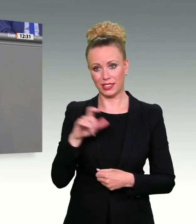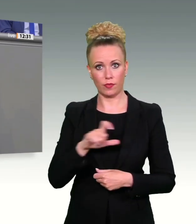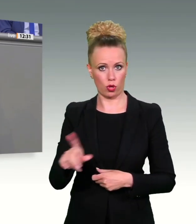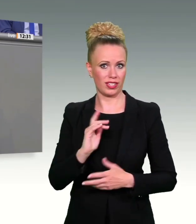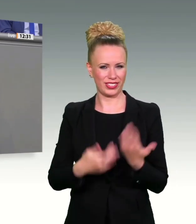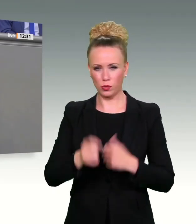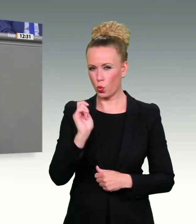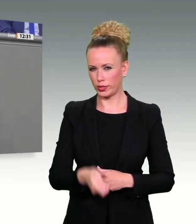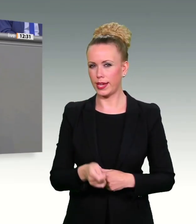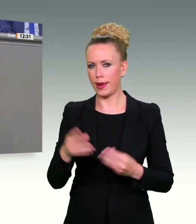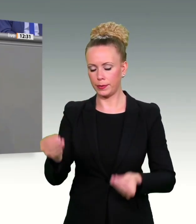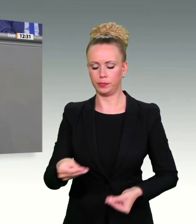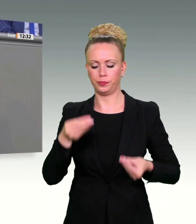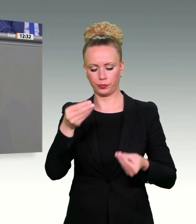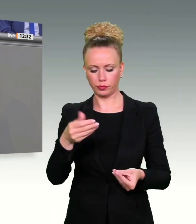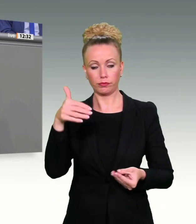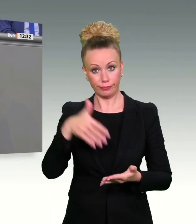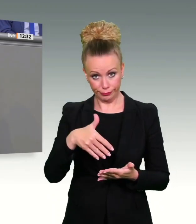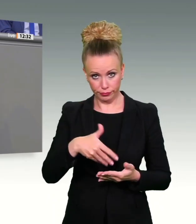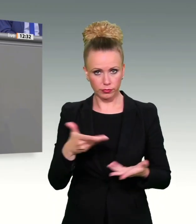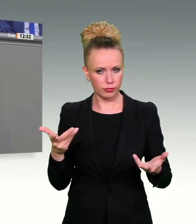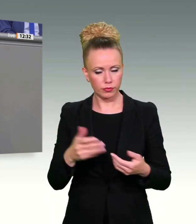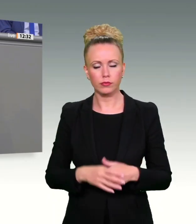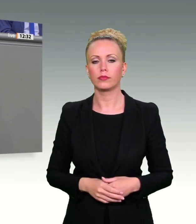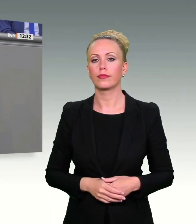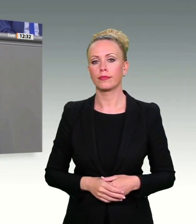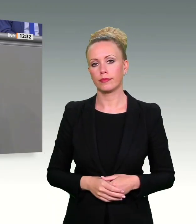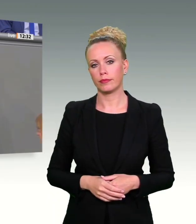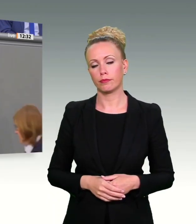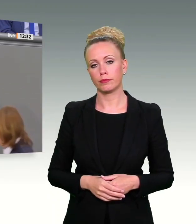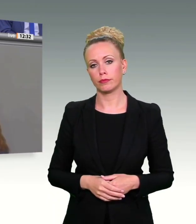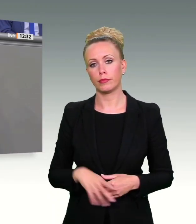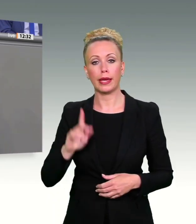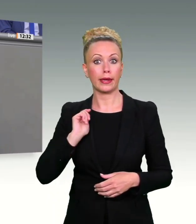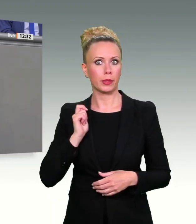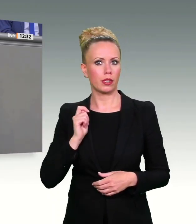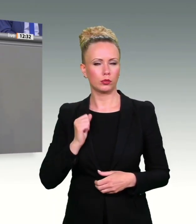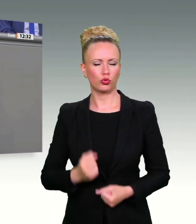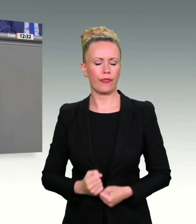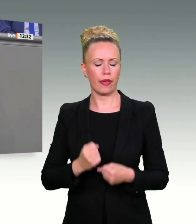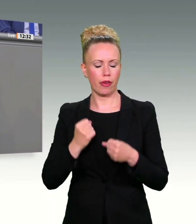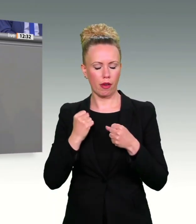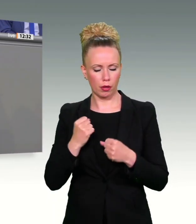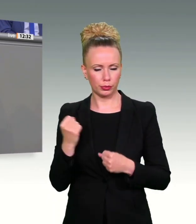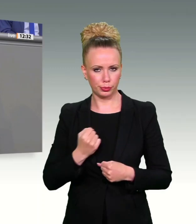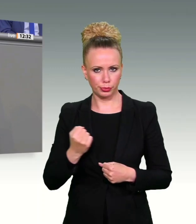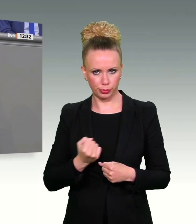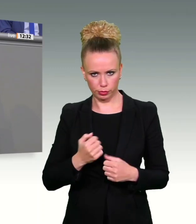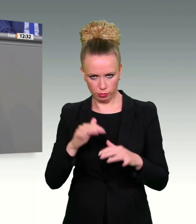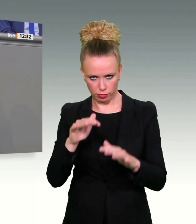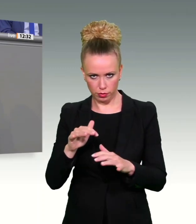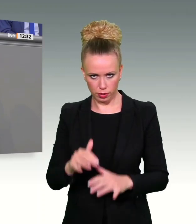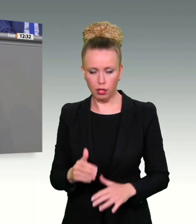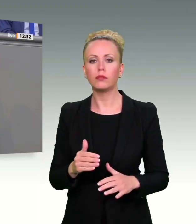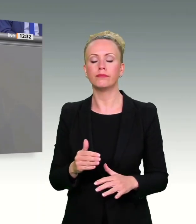In diesem Urteil hat er klargestellt, dass zur Bekämpfung schwerer Kriminalität eine befristete, anlasslose Speicherung von